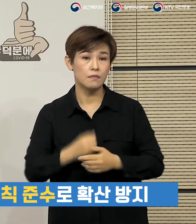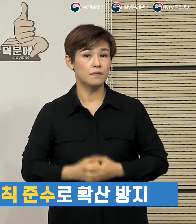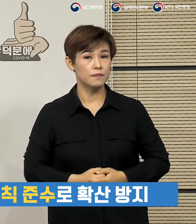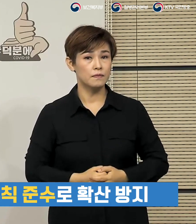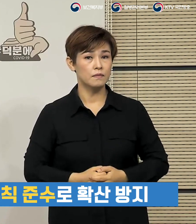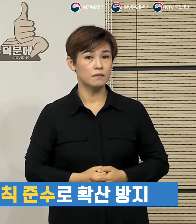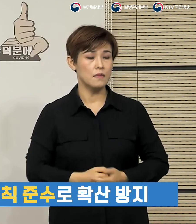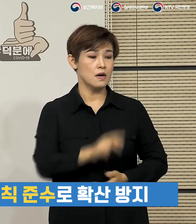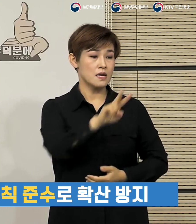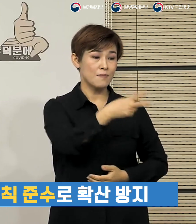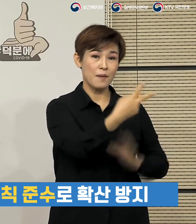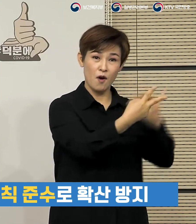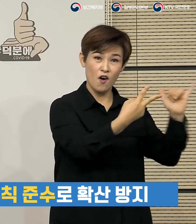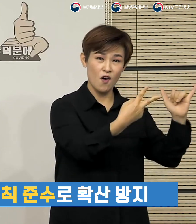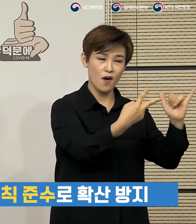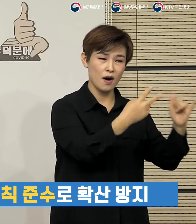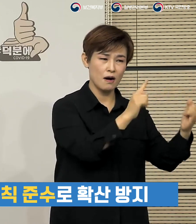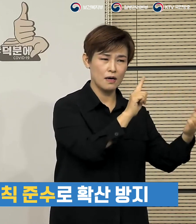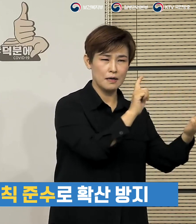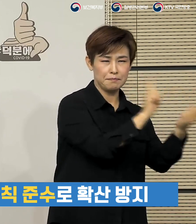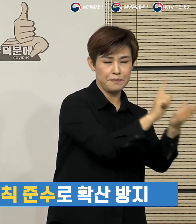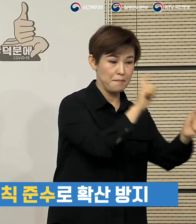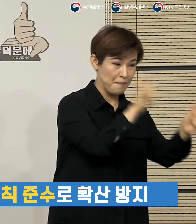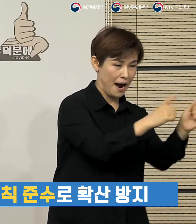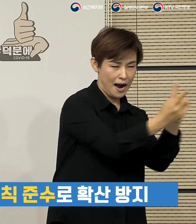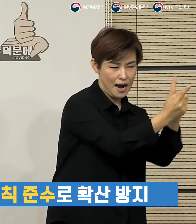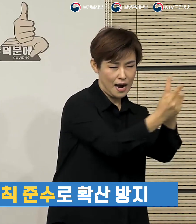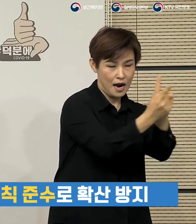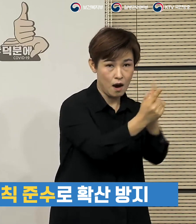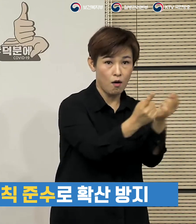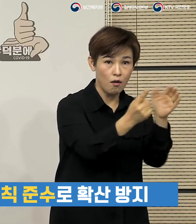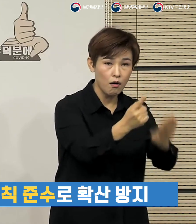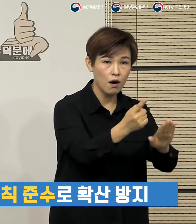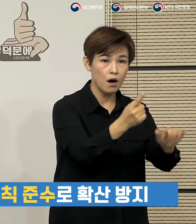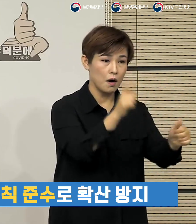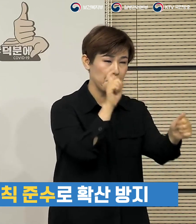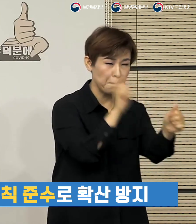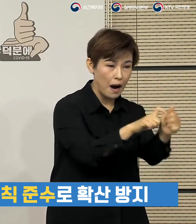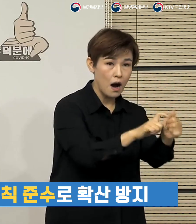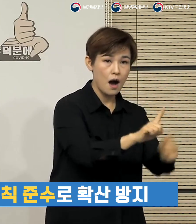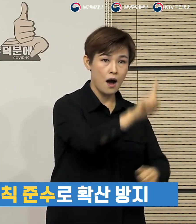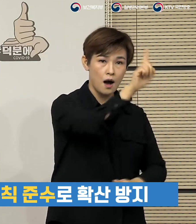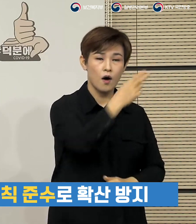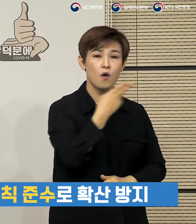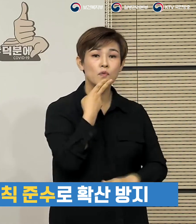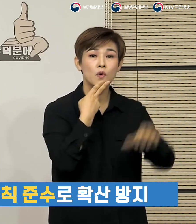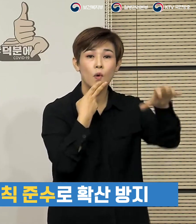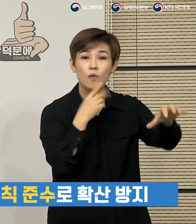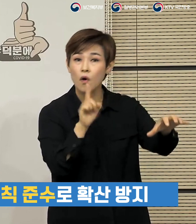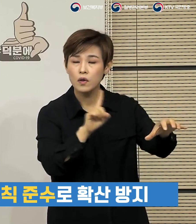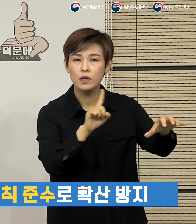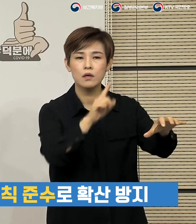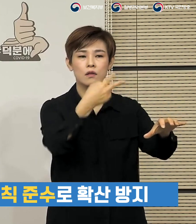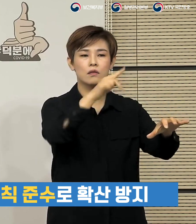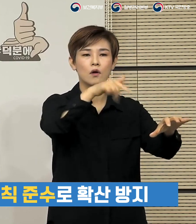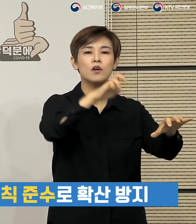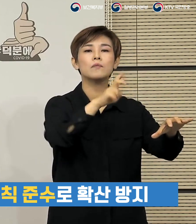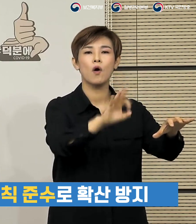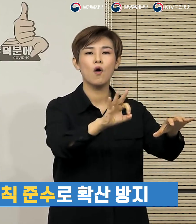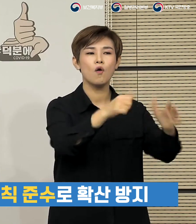200여 명의 접촉자가 있었으나 추가 감염이 단 한 건도 없었던 덕평